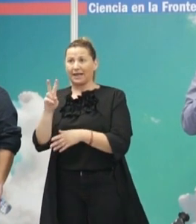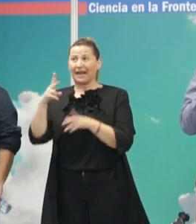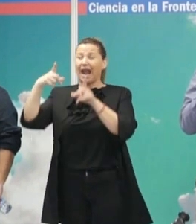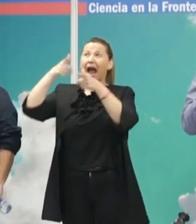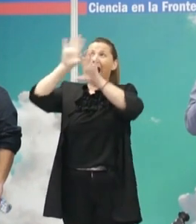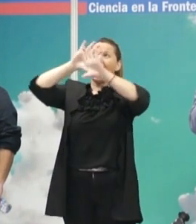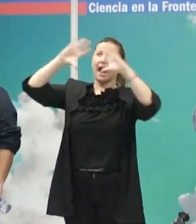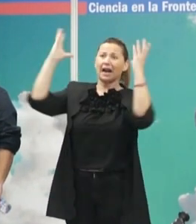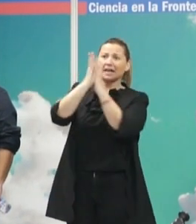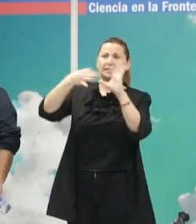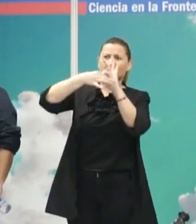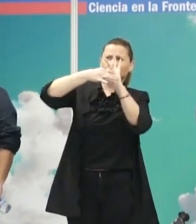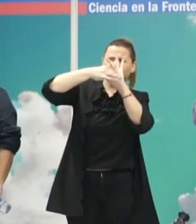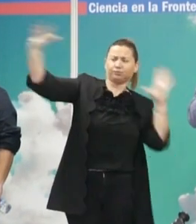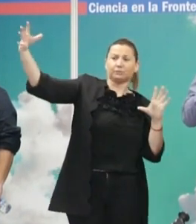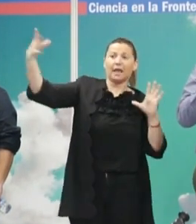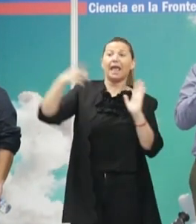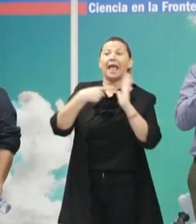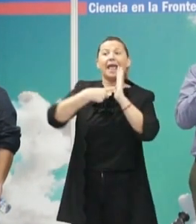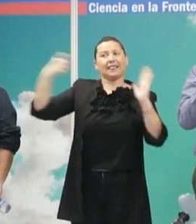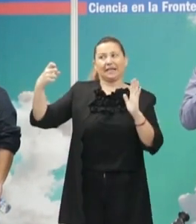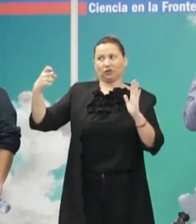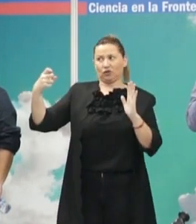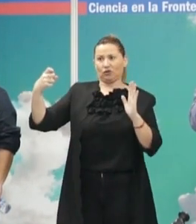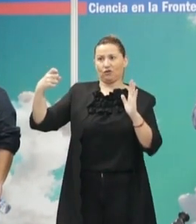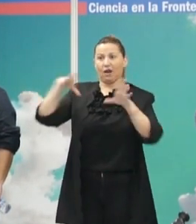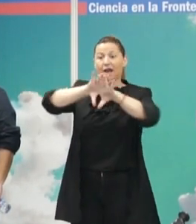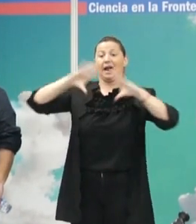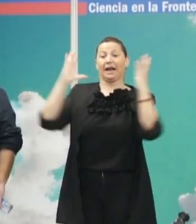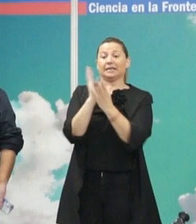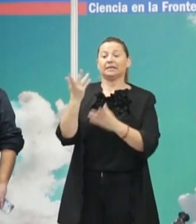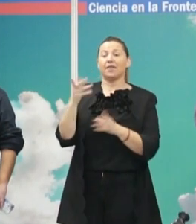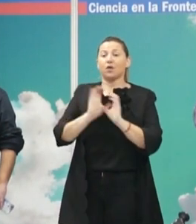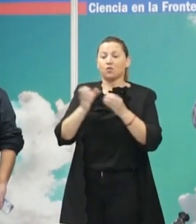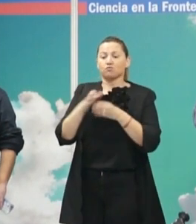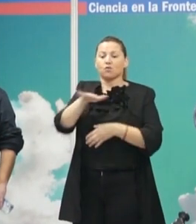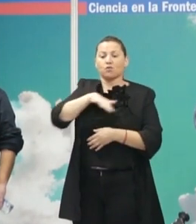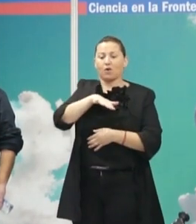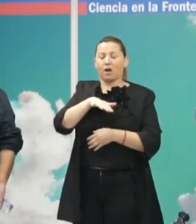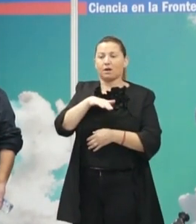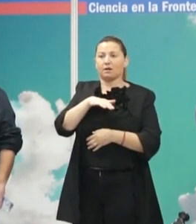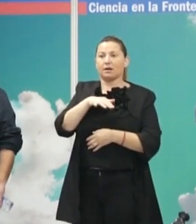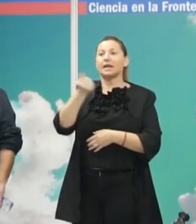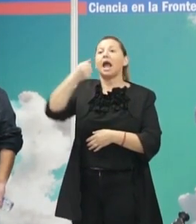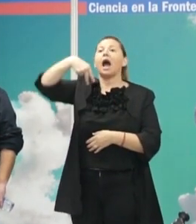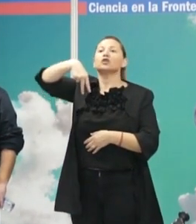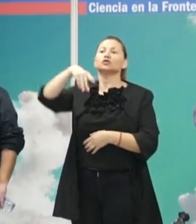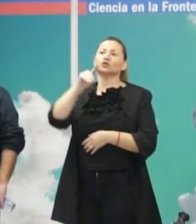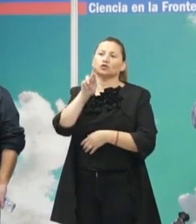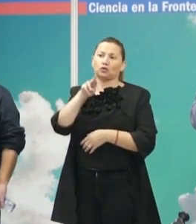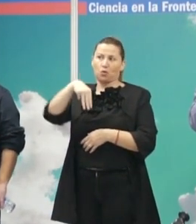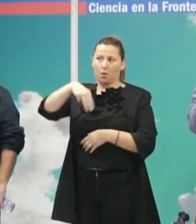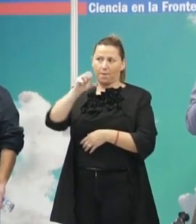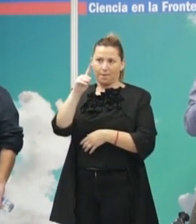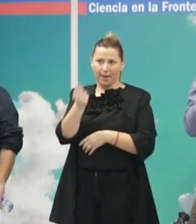nosotros por la expansión del Universo. Hay una excepción, que son las galaxias de nuestro grupo local, y Andrómeda está en el grupo local. ¿Qué ocurre? Que la